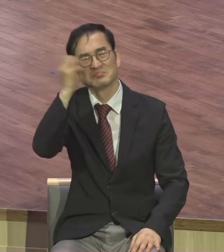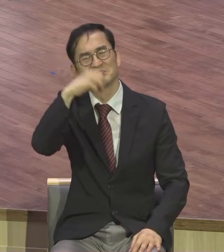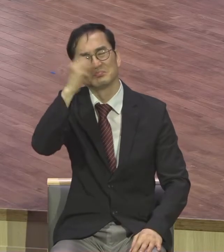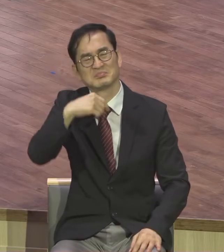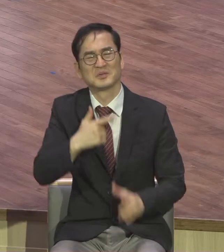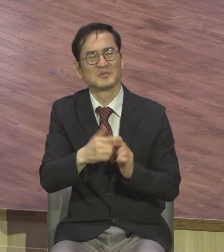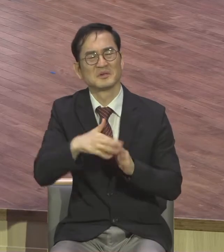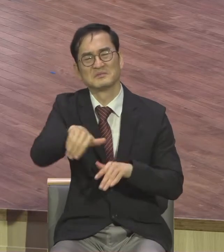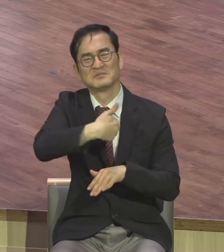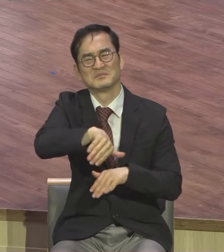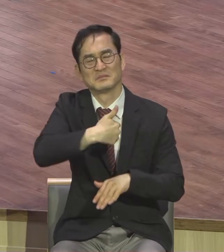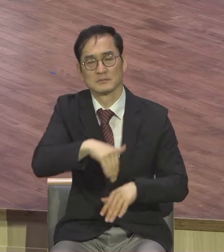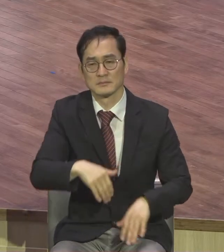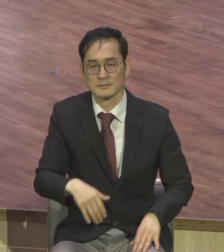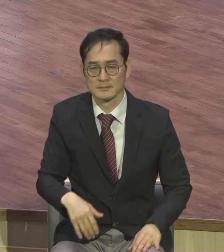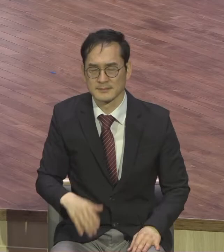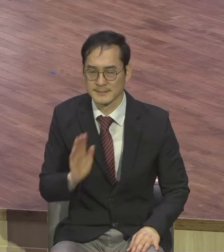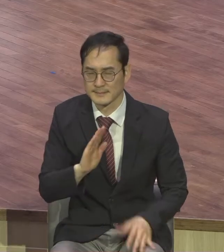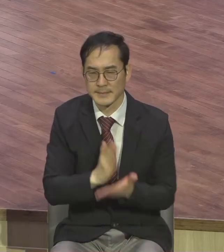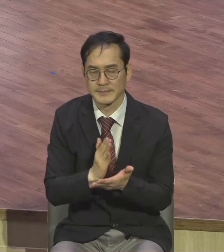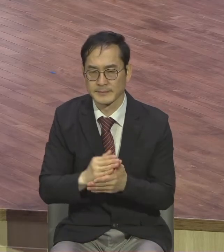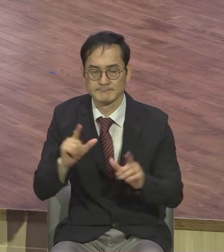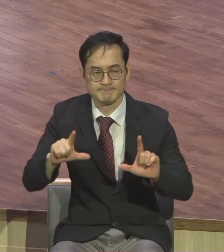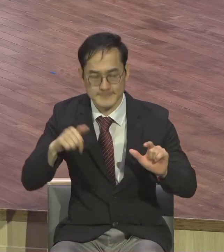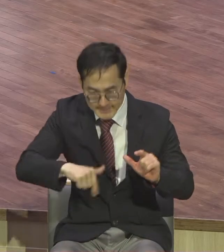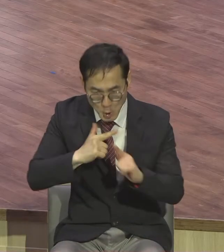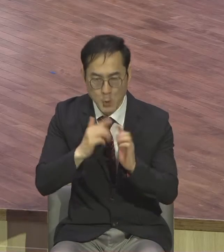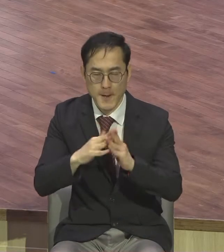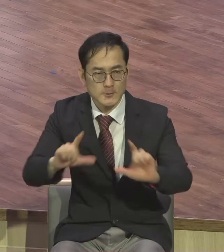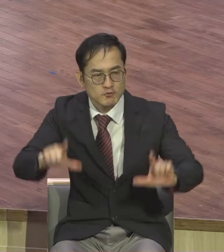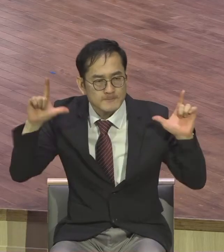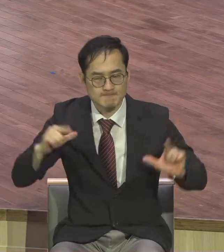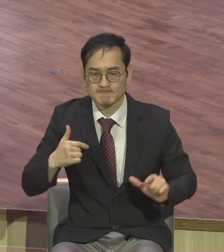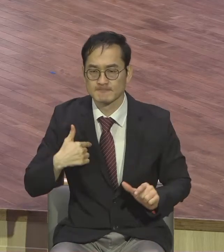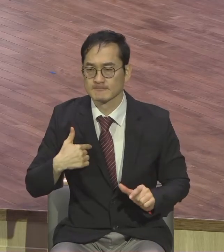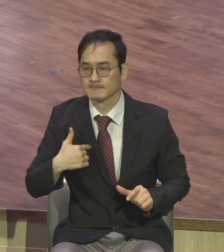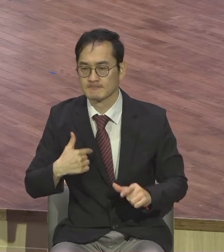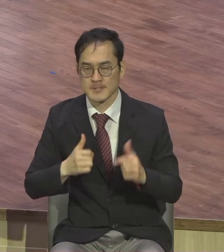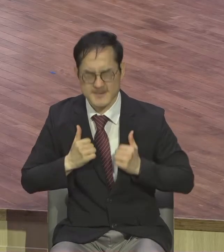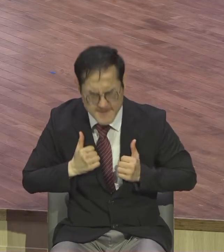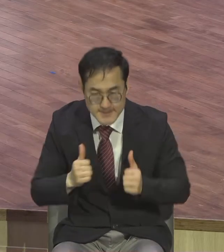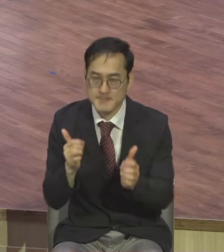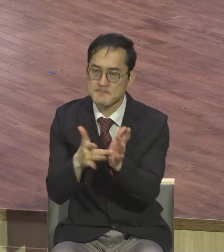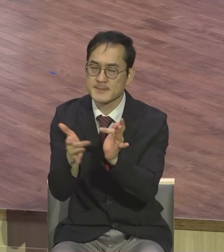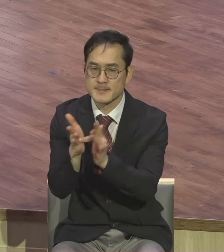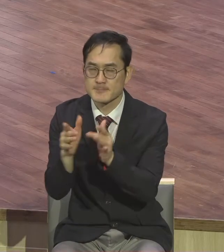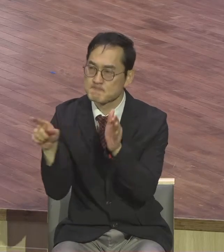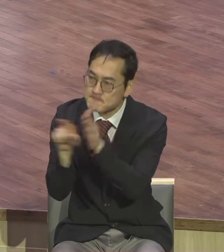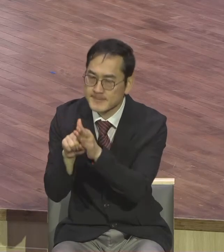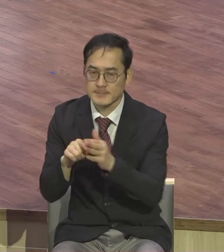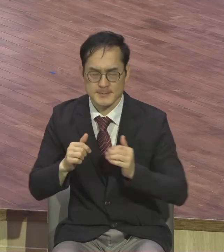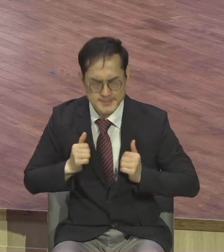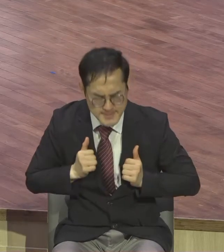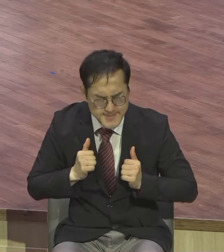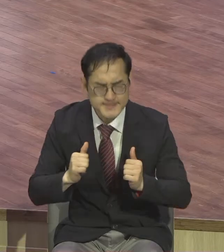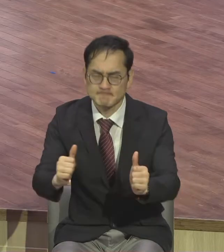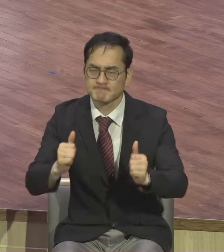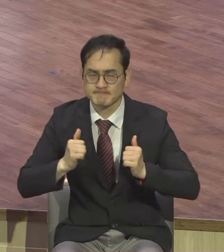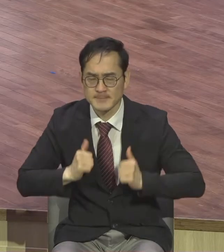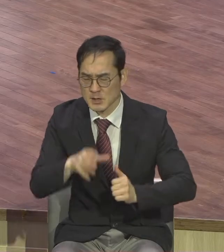이 교회의 주역이 돼 아멘 이게 성경적 신앙 자세예요 바른 자세예요 내가 주역이 내가 없으면